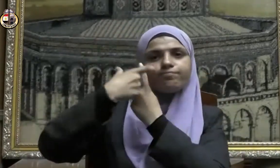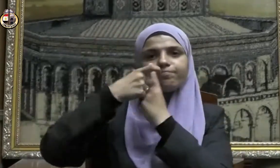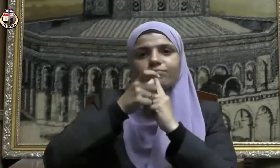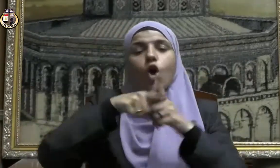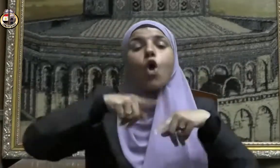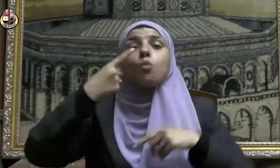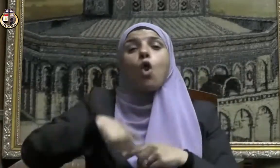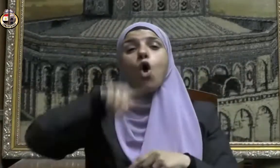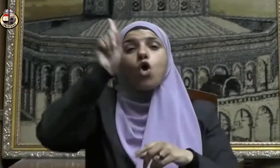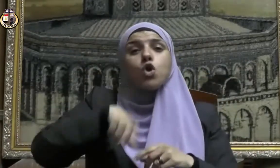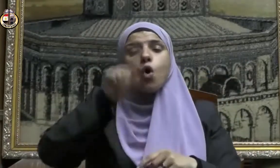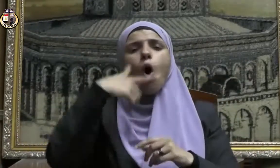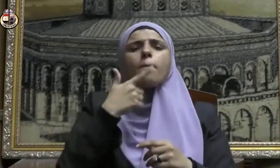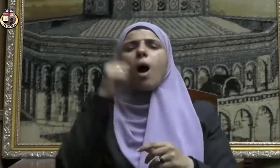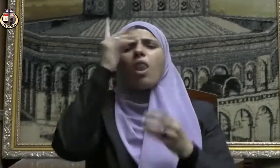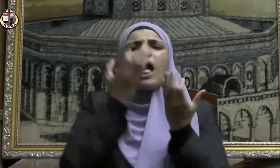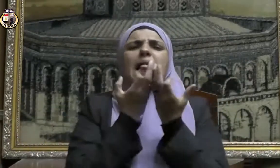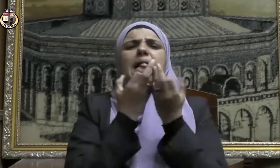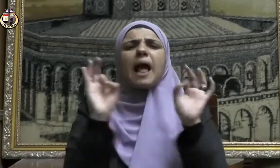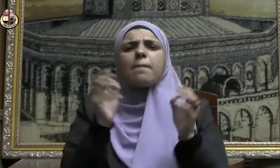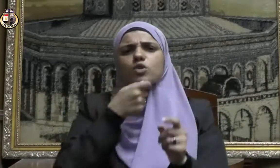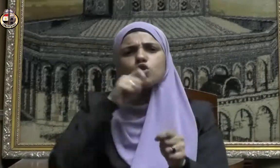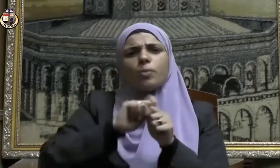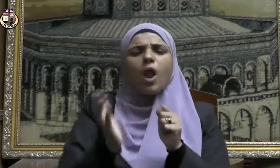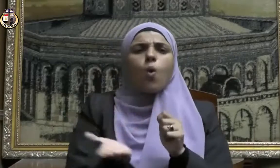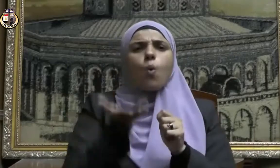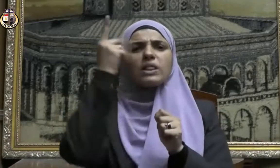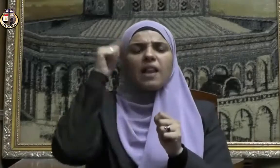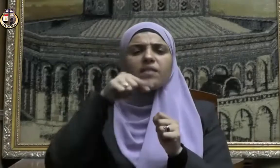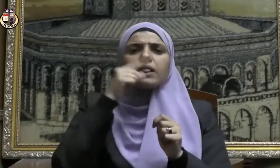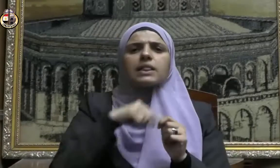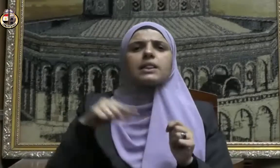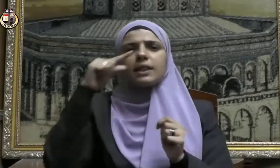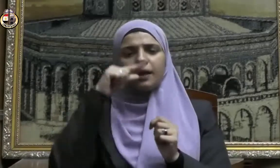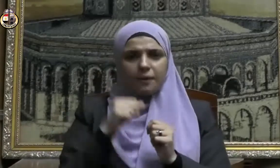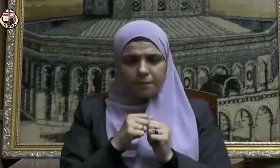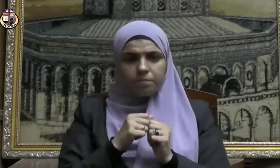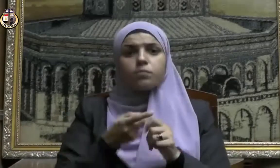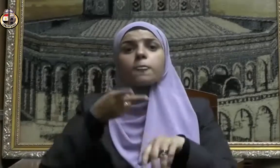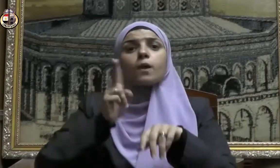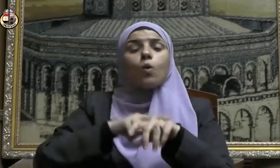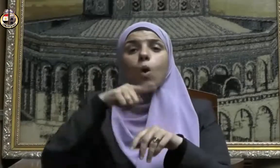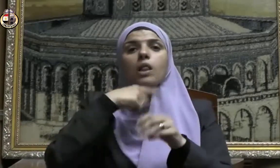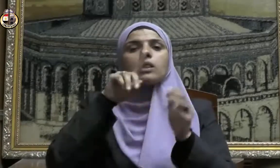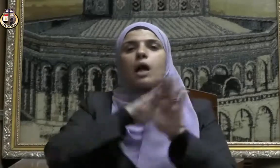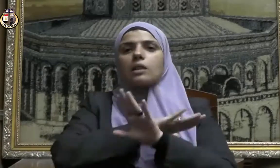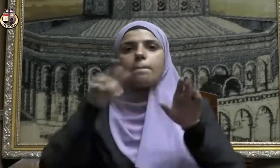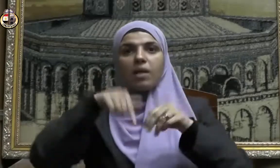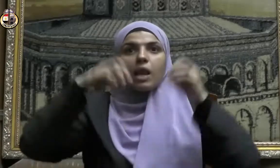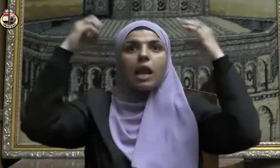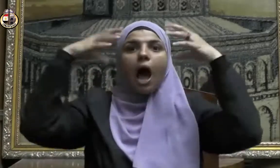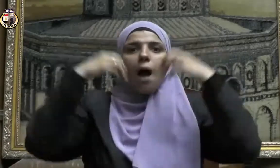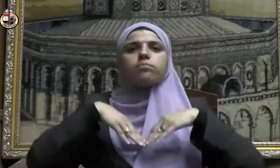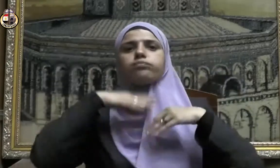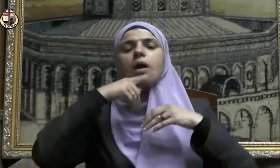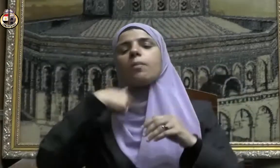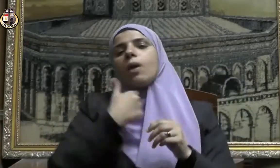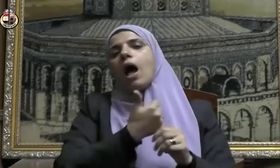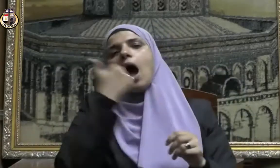يوم أكمل الله عز وجل فيه الدين وأتم فيه النعمة فعن عمر بن